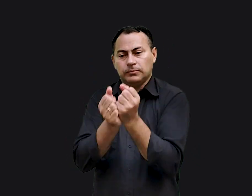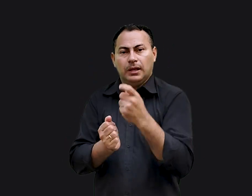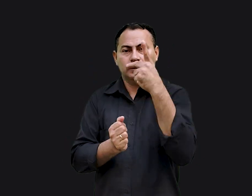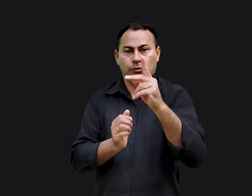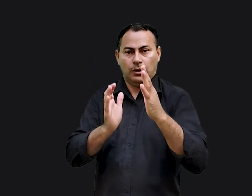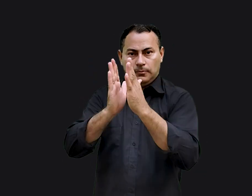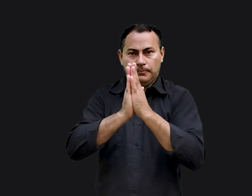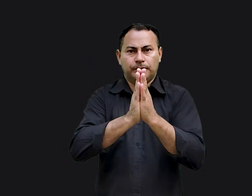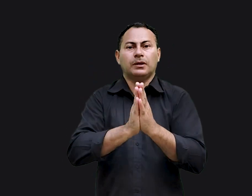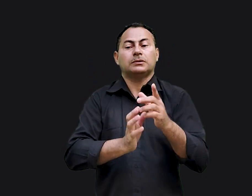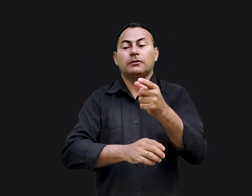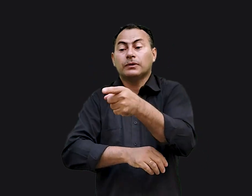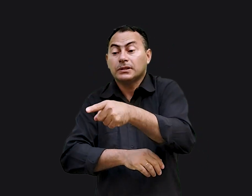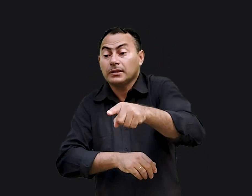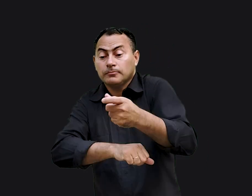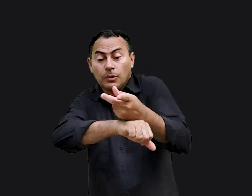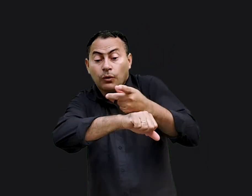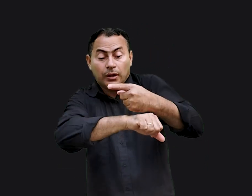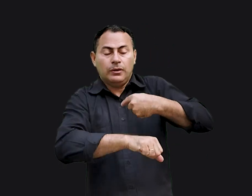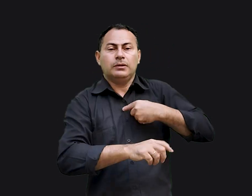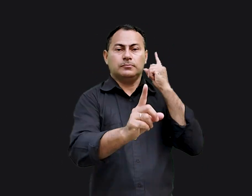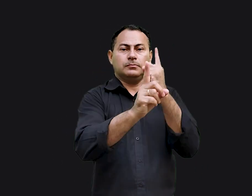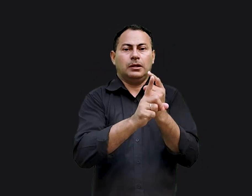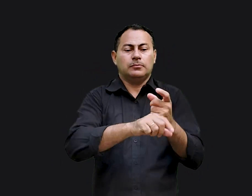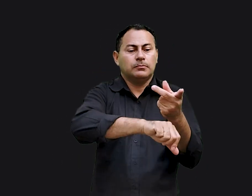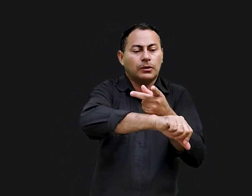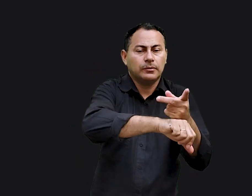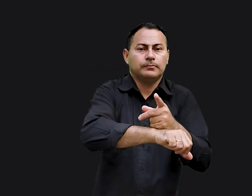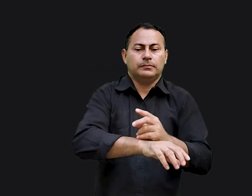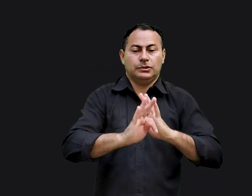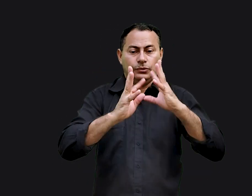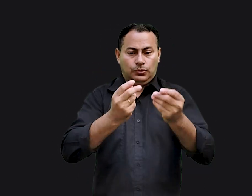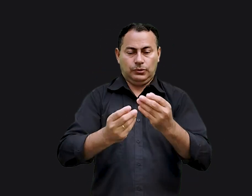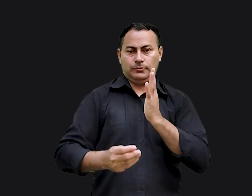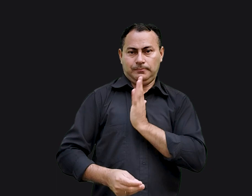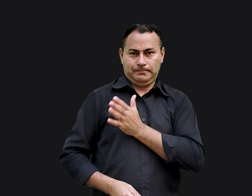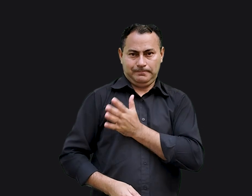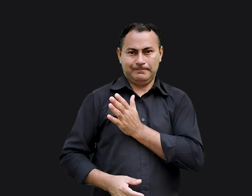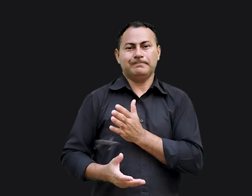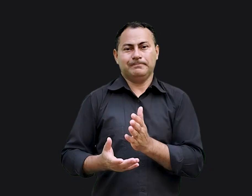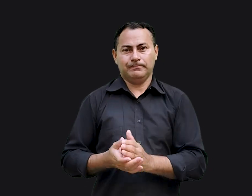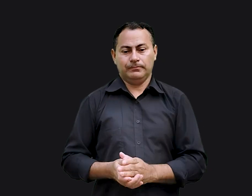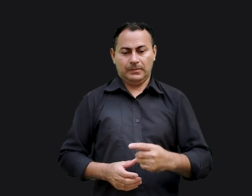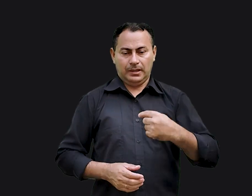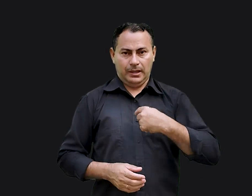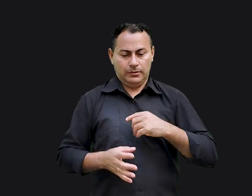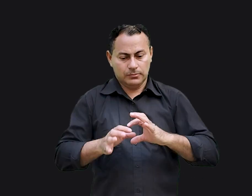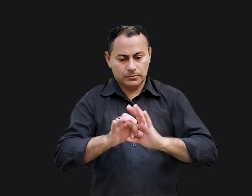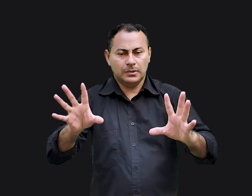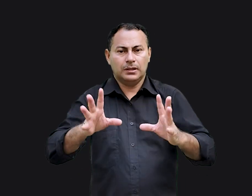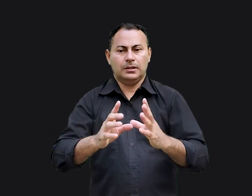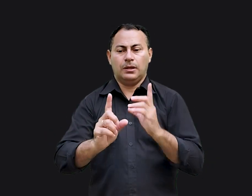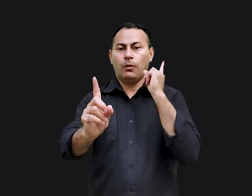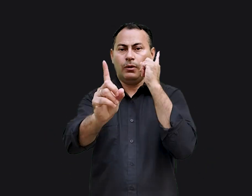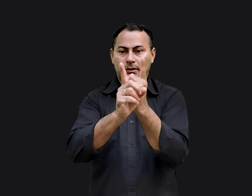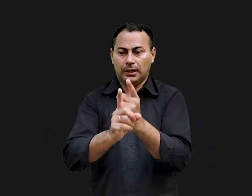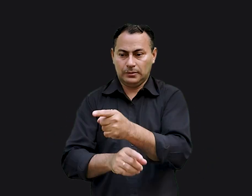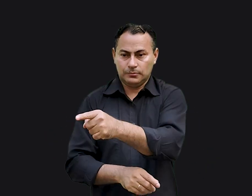os ouvirei vocês me procurarão e me acharão quando me procurarem de todo o coração eu me deixarei ser